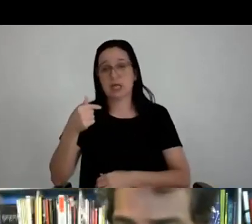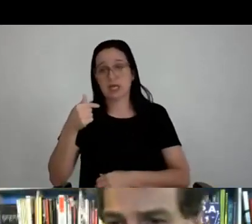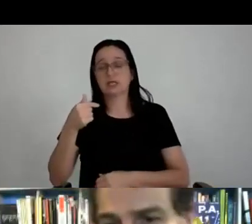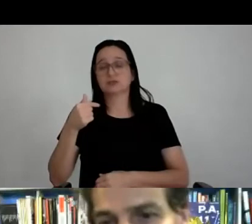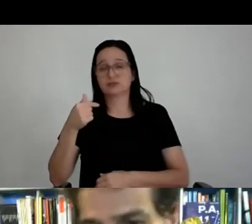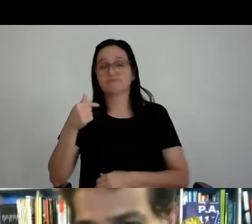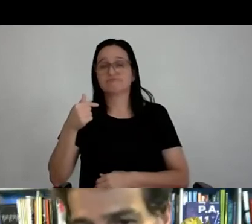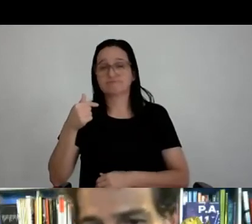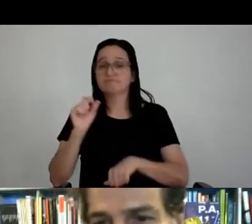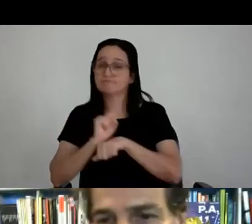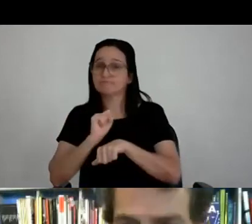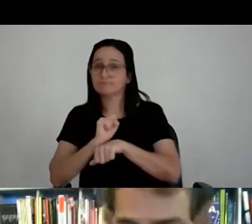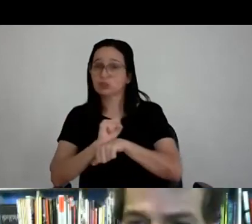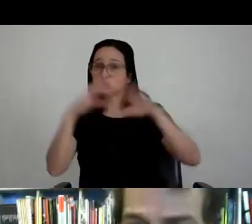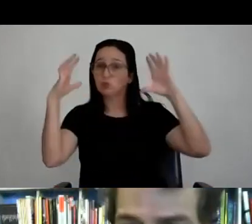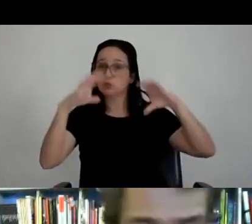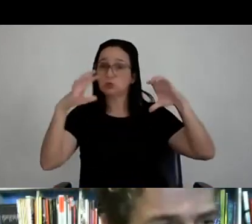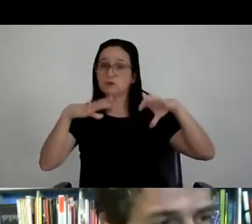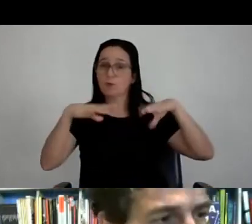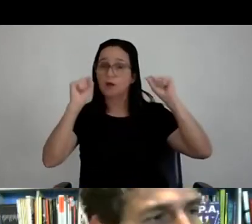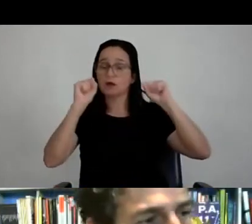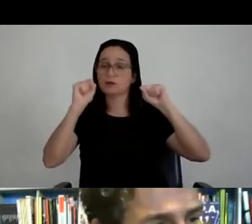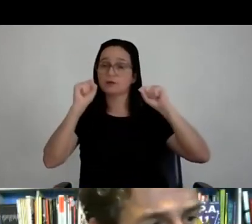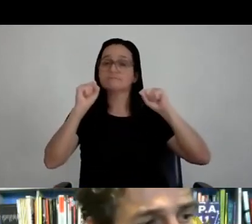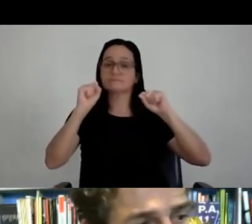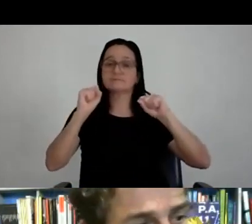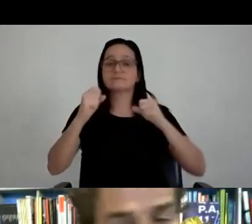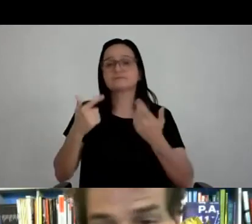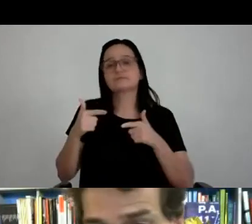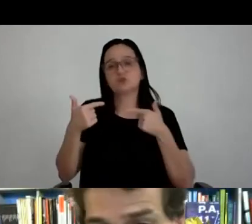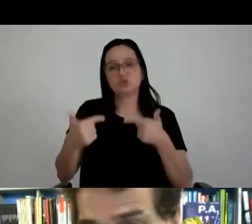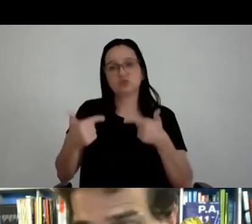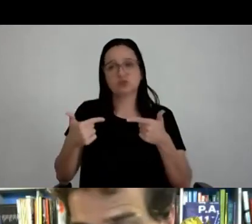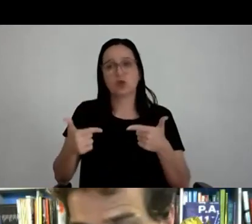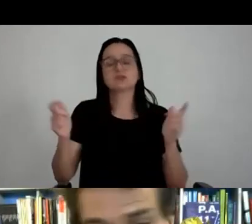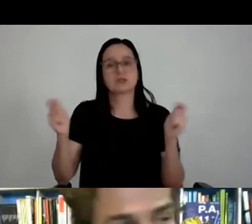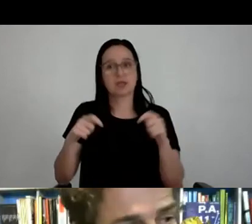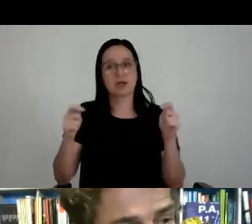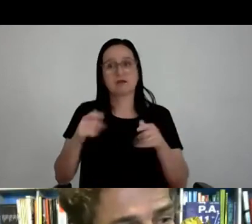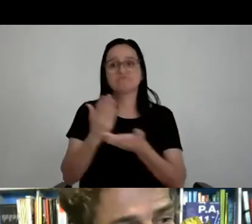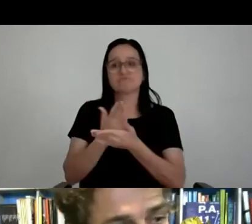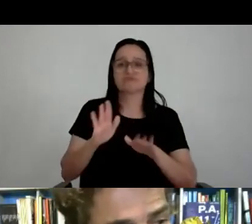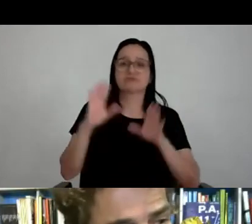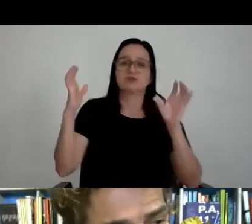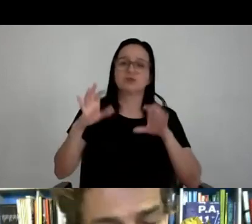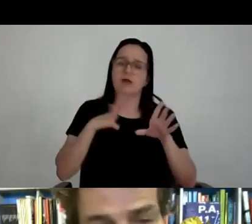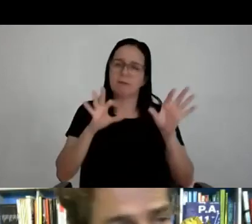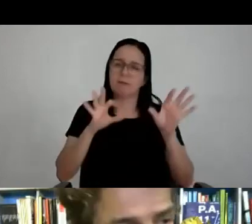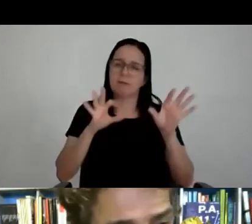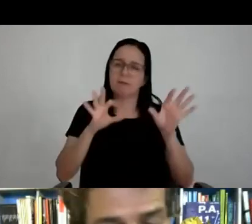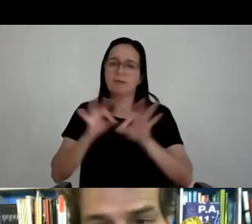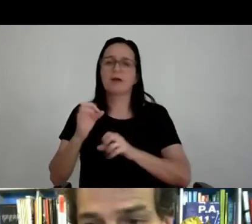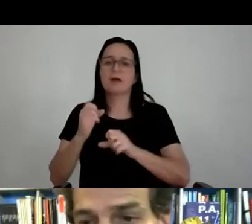por sorte, em Manaus, tinha essa casualidade, e a gente seguiu, como teve a baixa do rio, gente teve que levar todos os